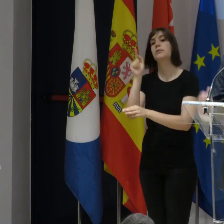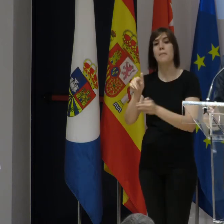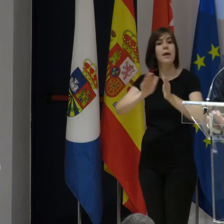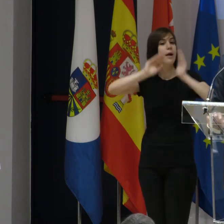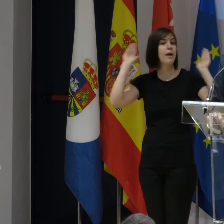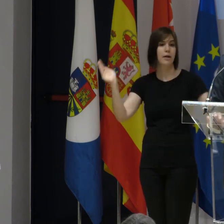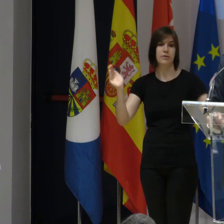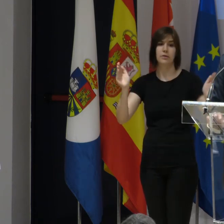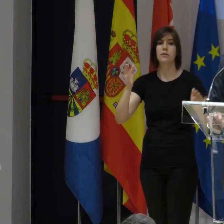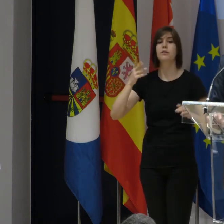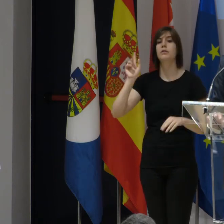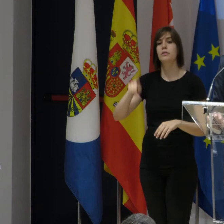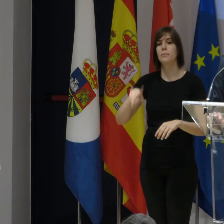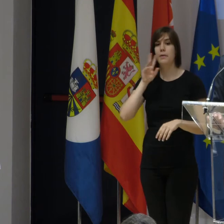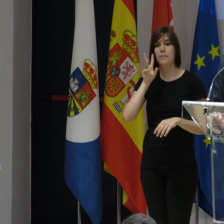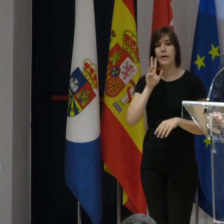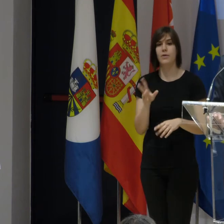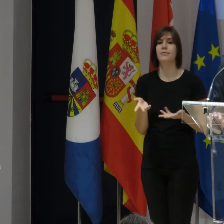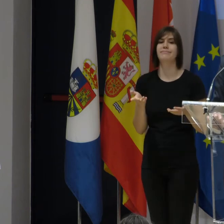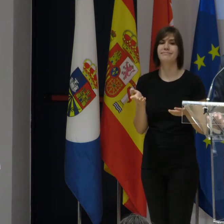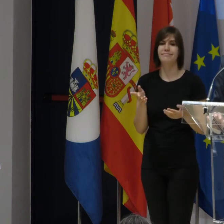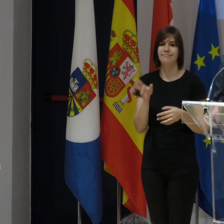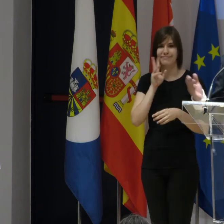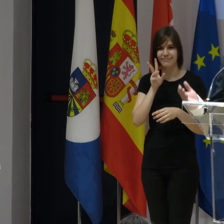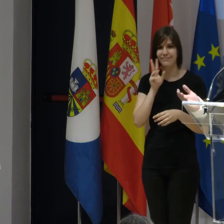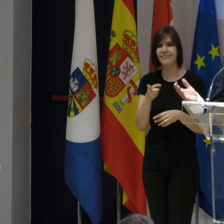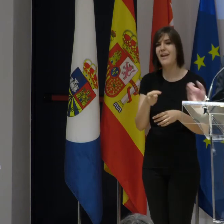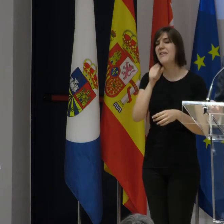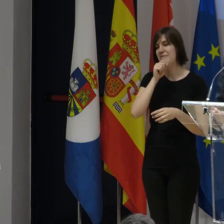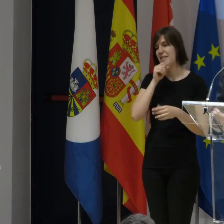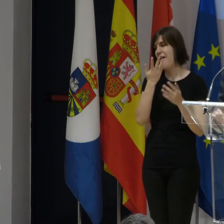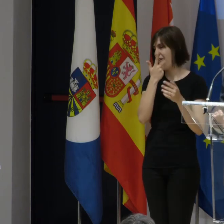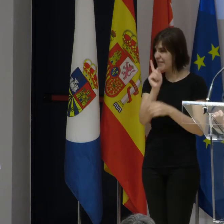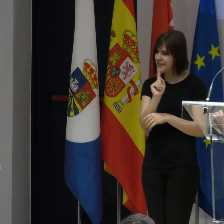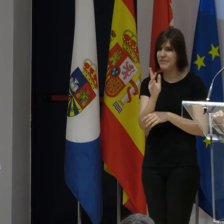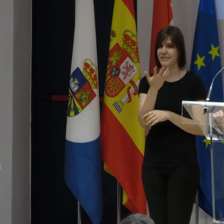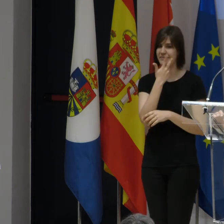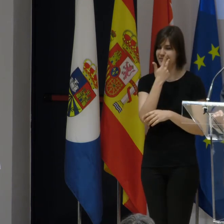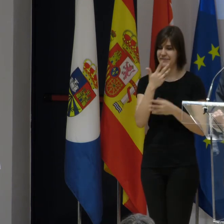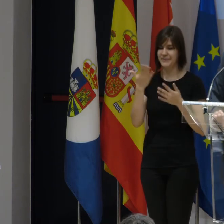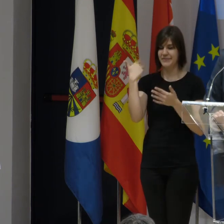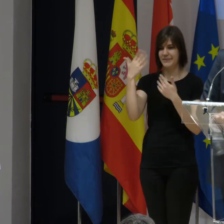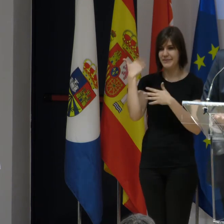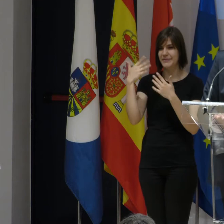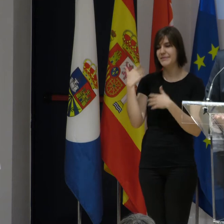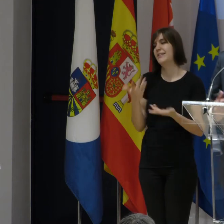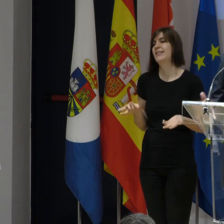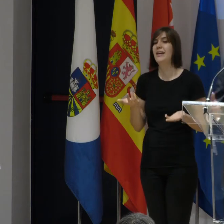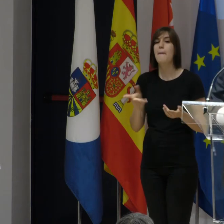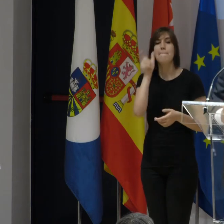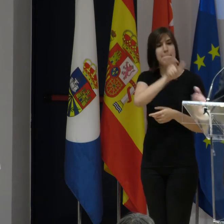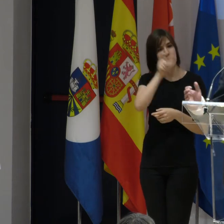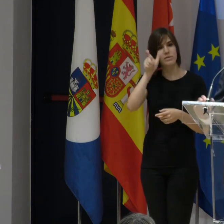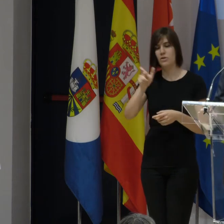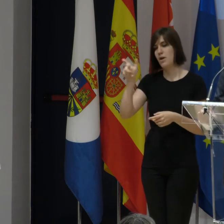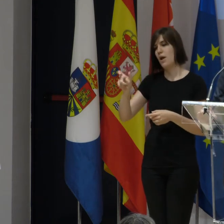grandes empresas, por aquí veo no viejos o viejas conocidas, pero sí que con personas